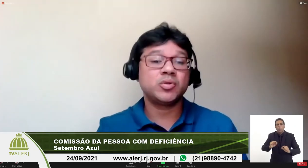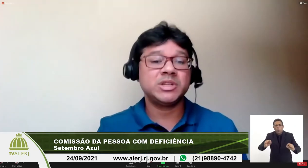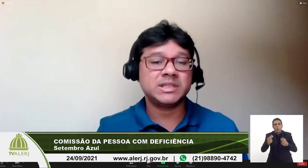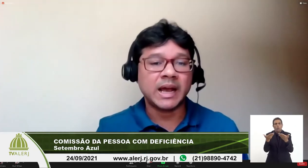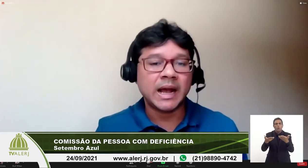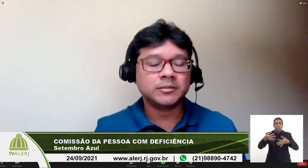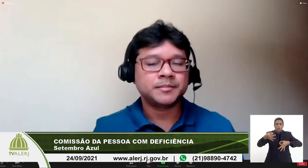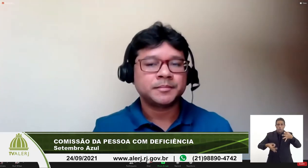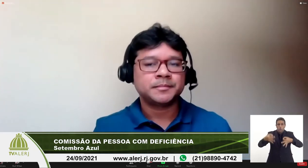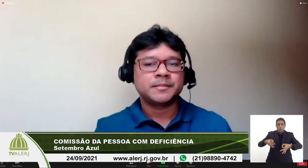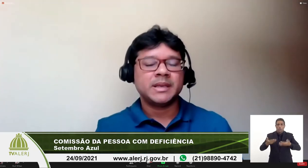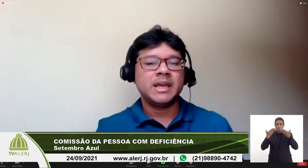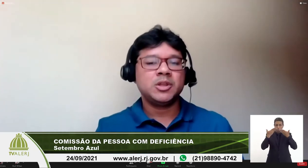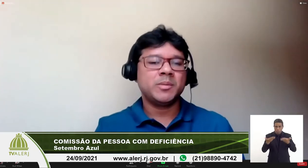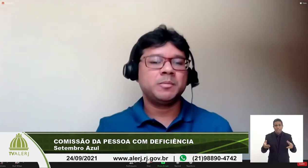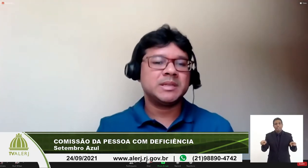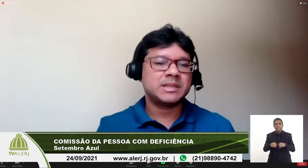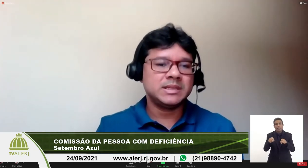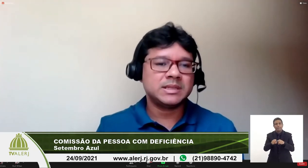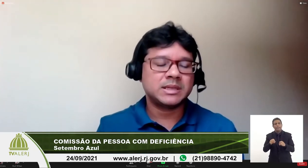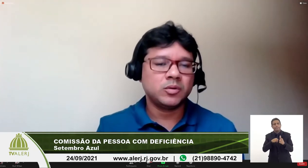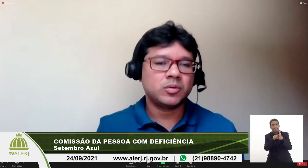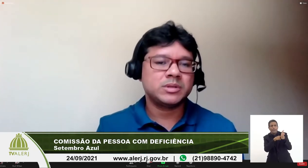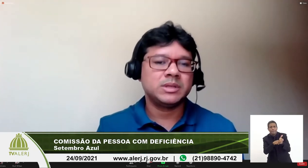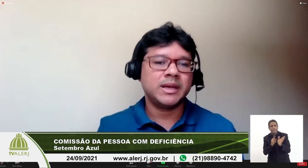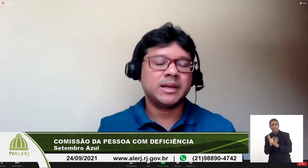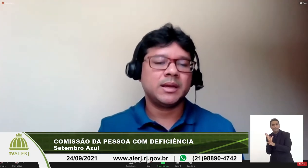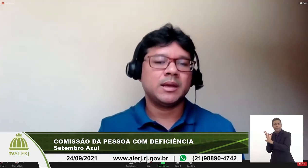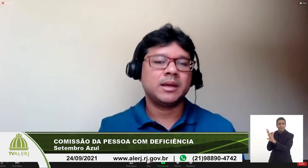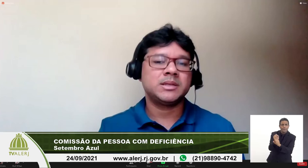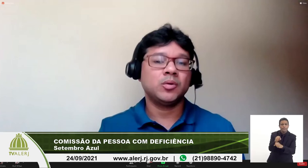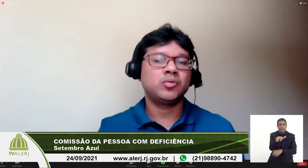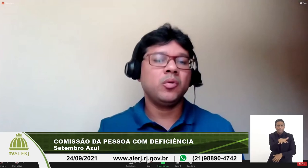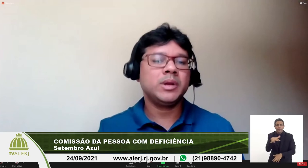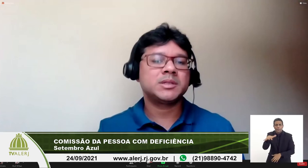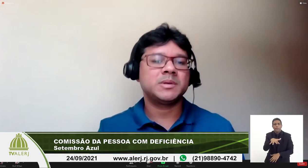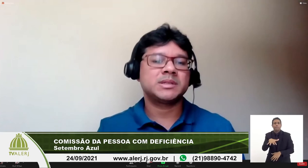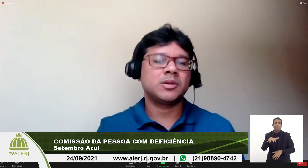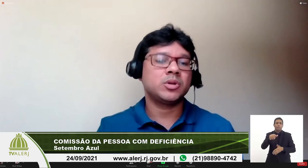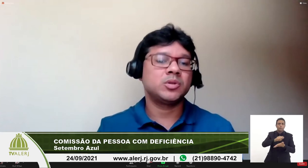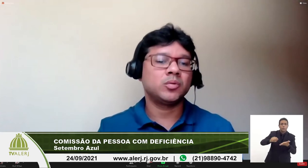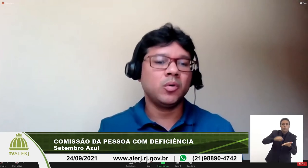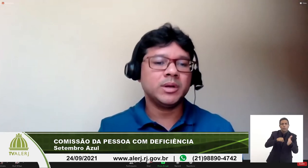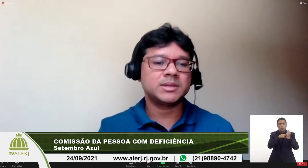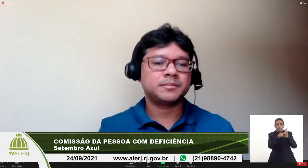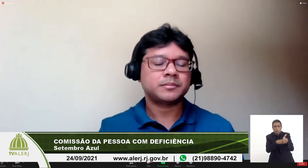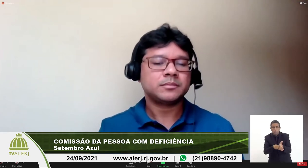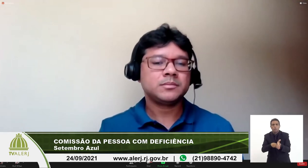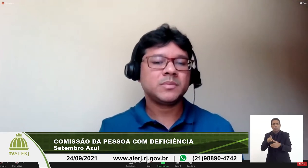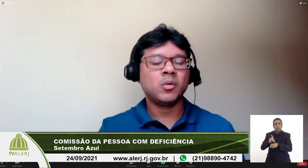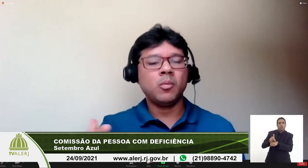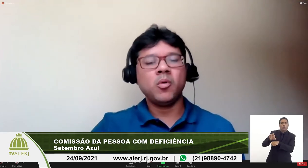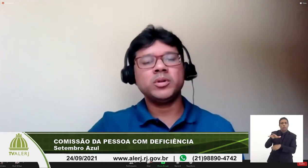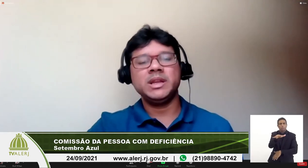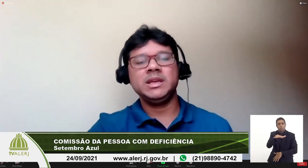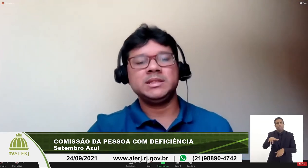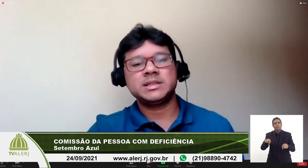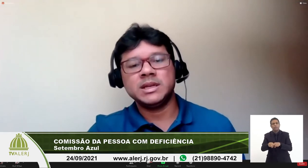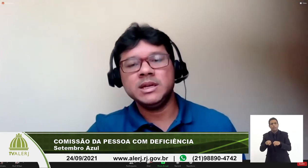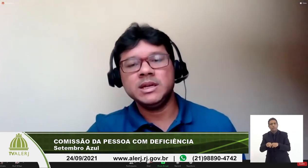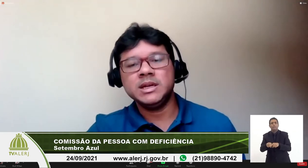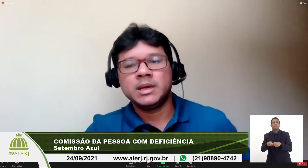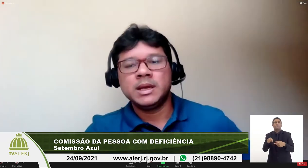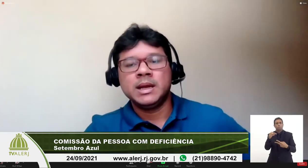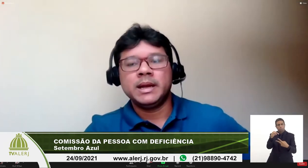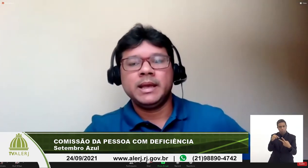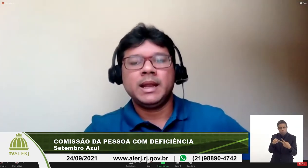parte do judiciário e entre umas pesquisas que eu trouxe de autores pesquisadores doutores como Rodrigues